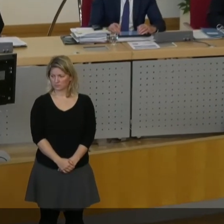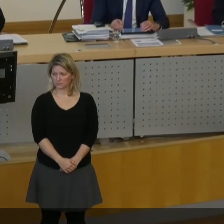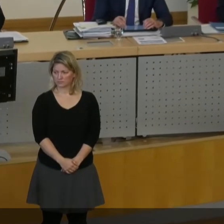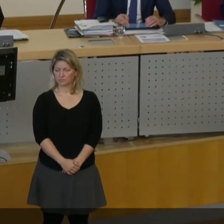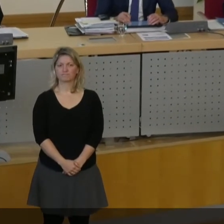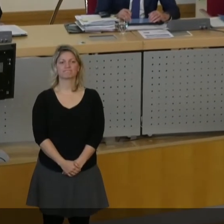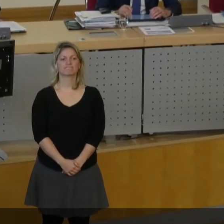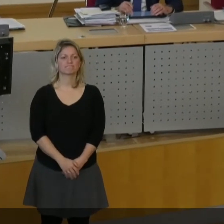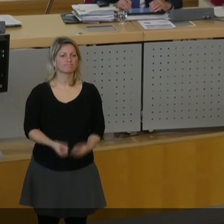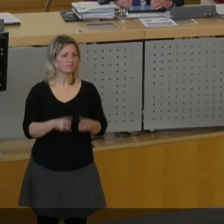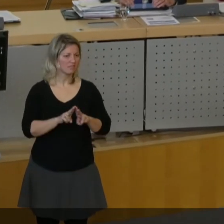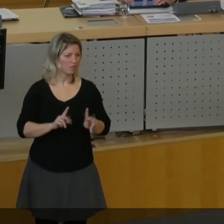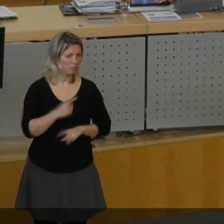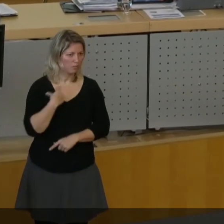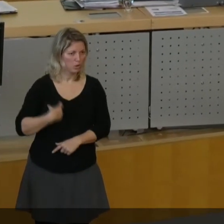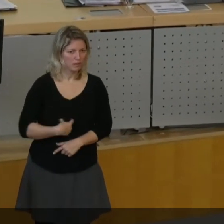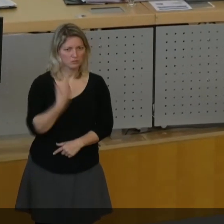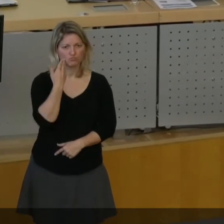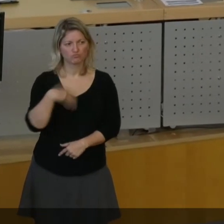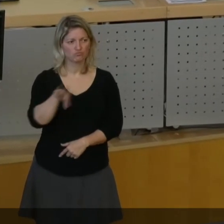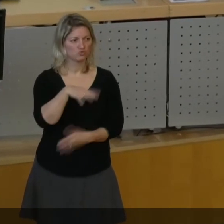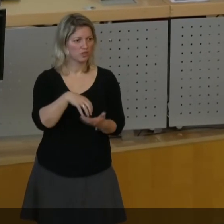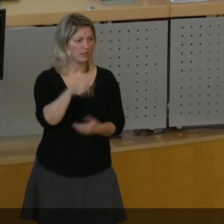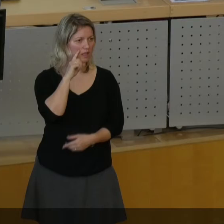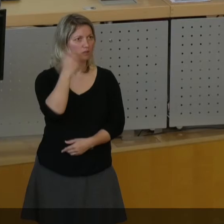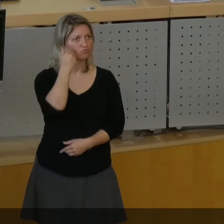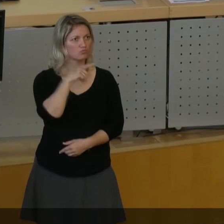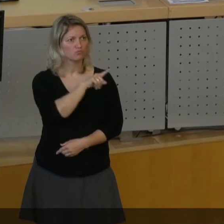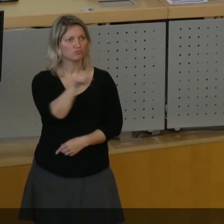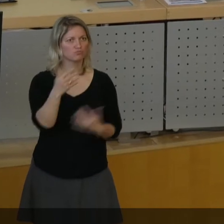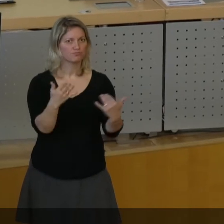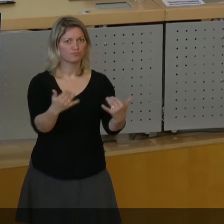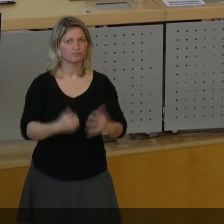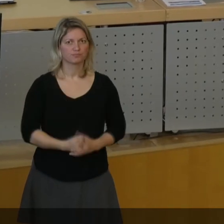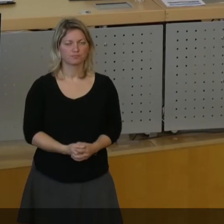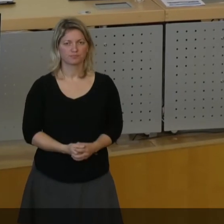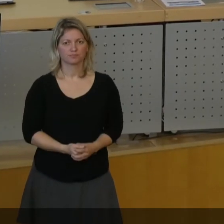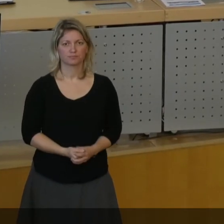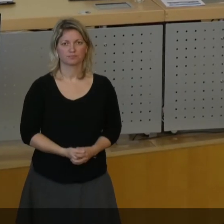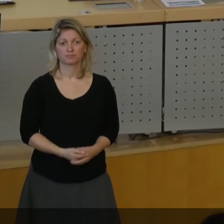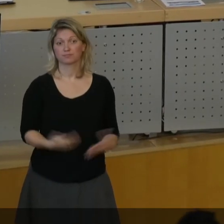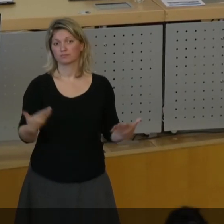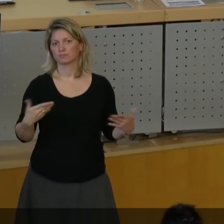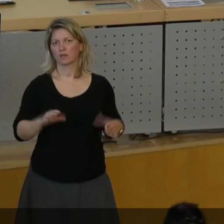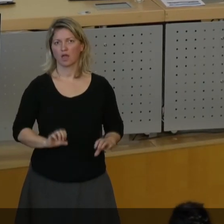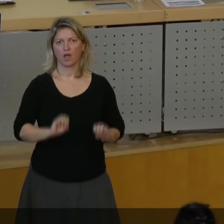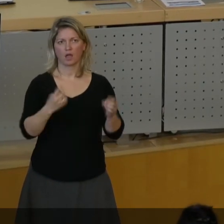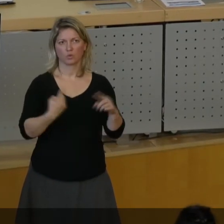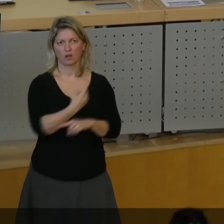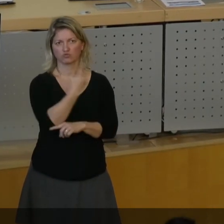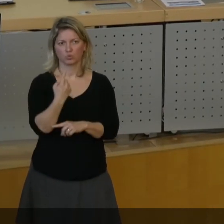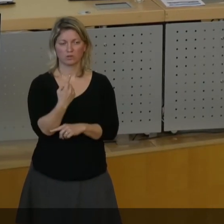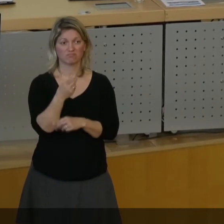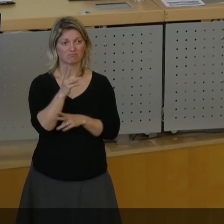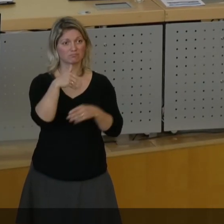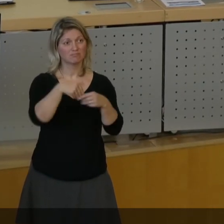Sehr geehrter Oberbürgermeister, verehrte Stadträte, sehr geehrte Damen, Herren und diverse. Auch in dieser Aktuellen Stunde hat wieder weniger was mit